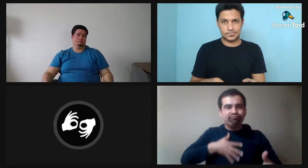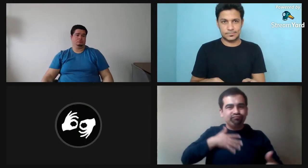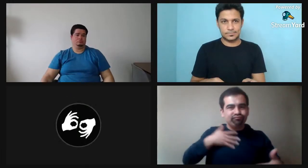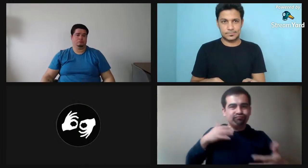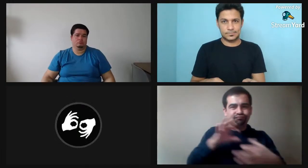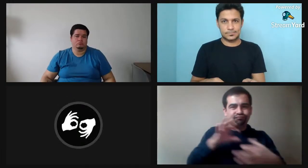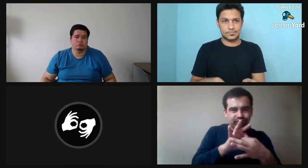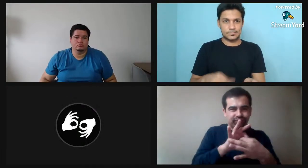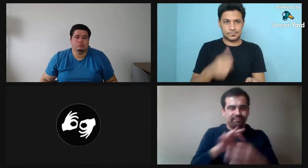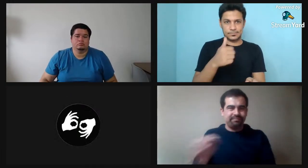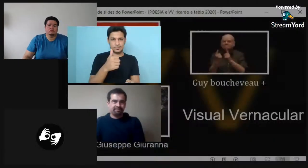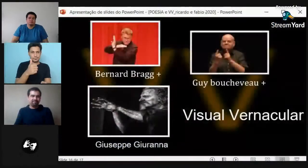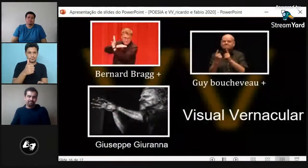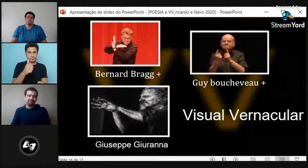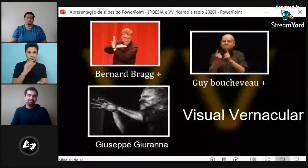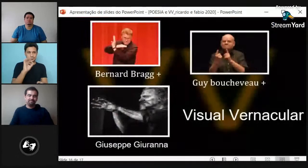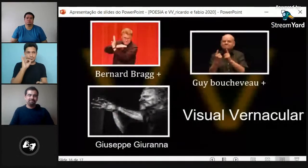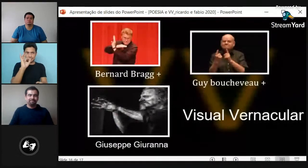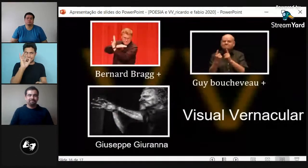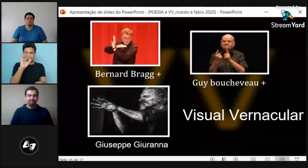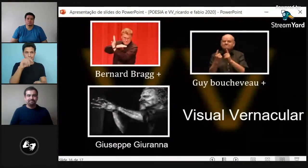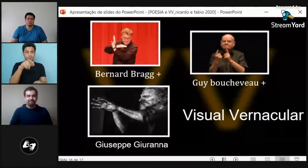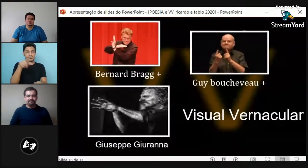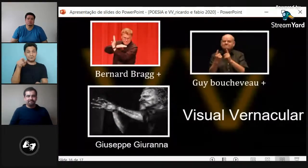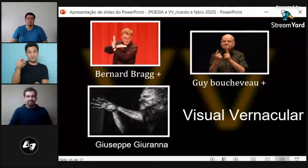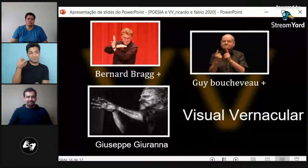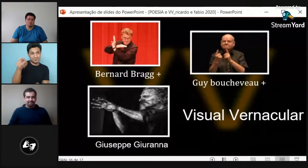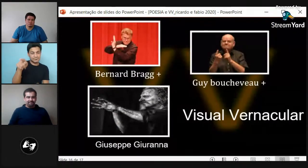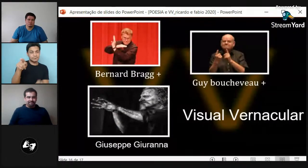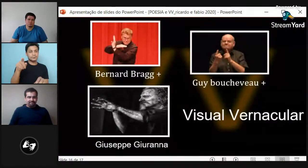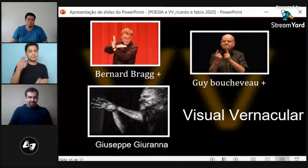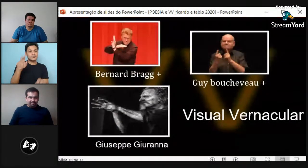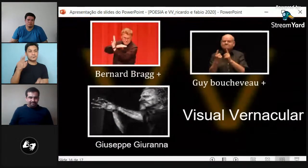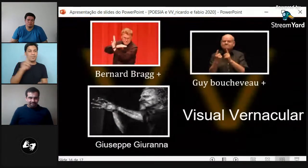son muy visuales. Y por lo tanto la información que entrega es súper potente.